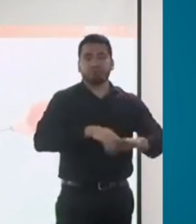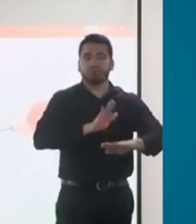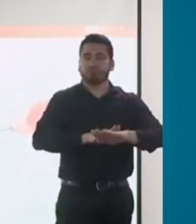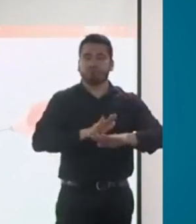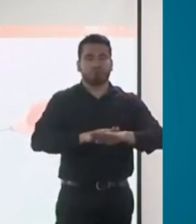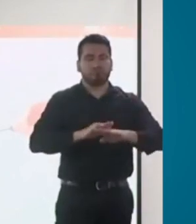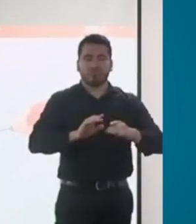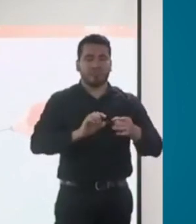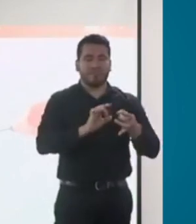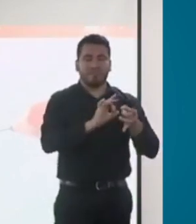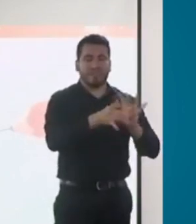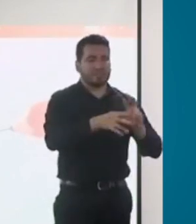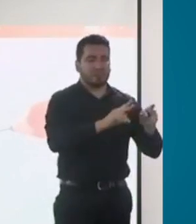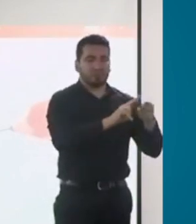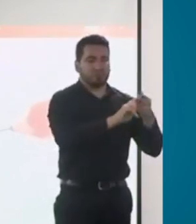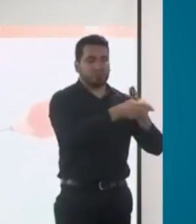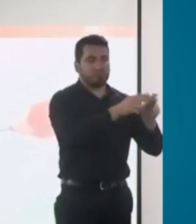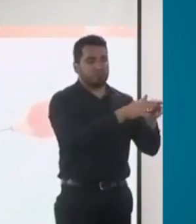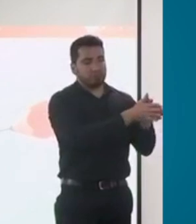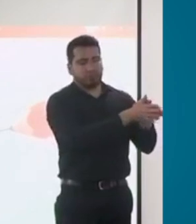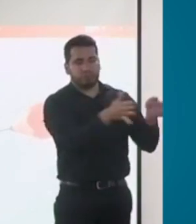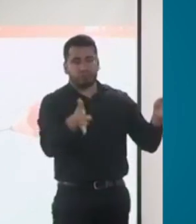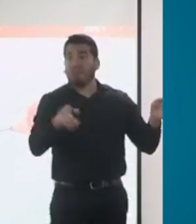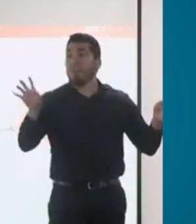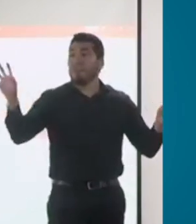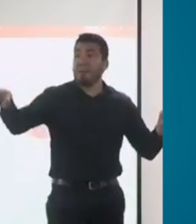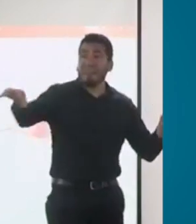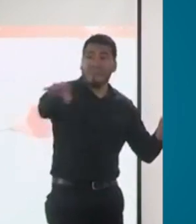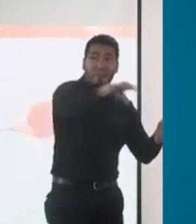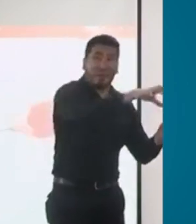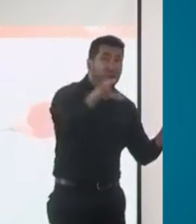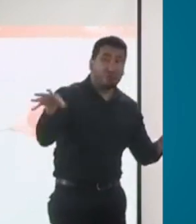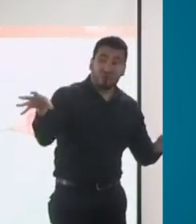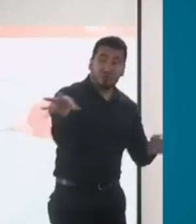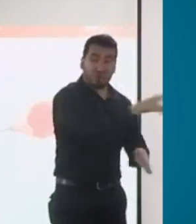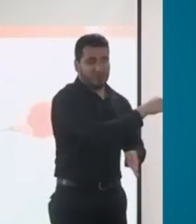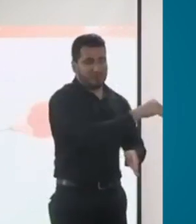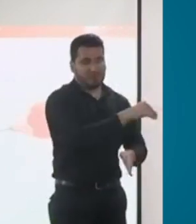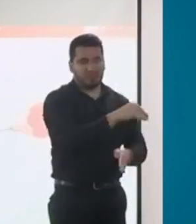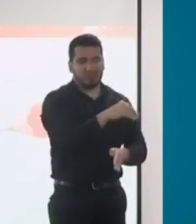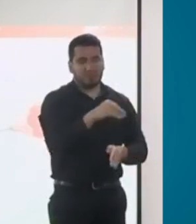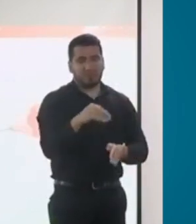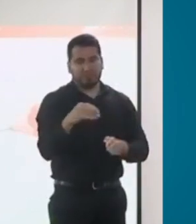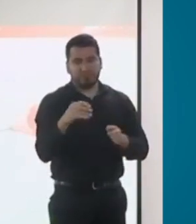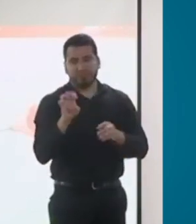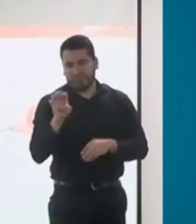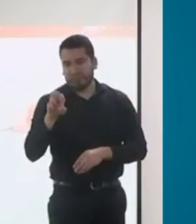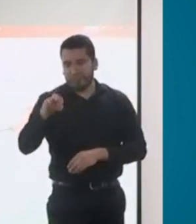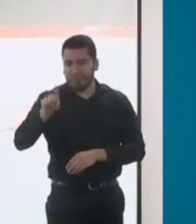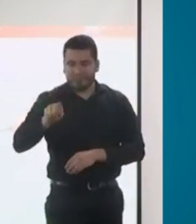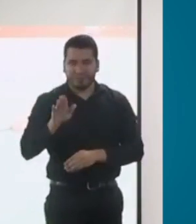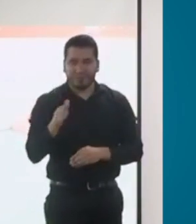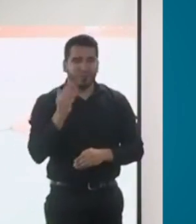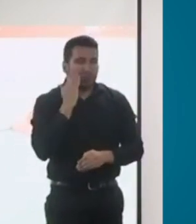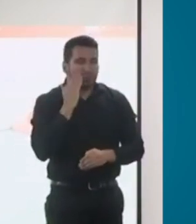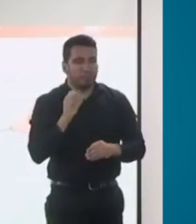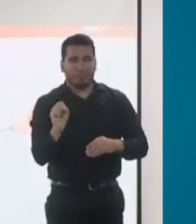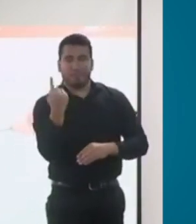las EPS deben emitirlo, que es el primero de febrero del 2019. Y en este momento, por ese